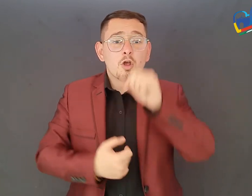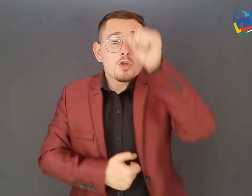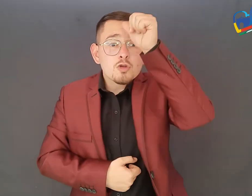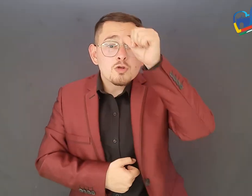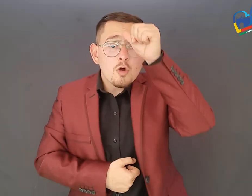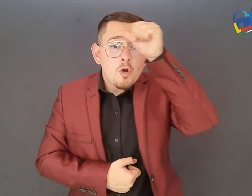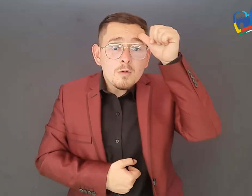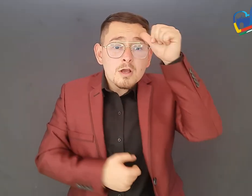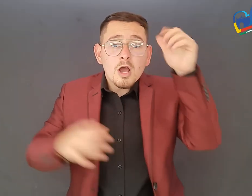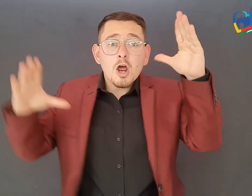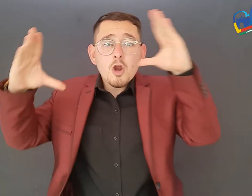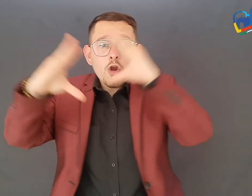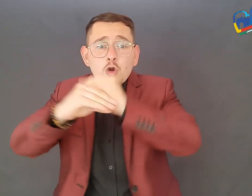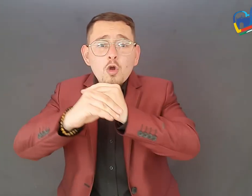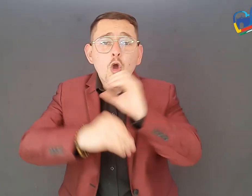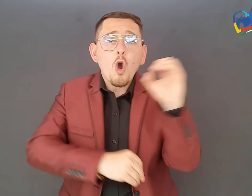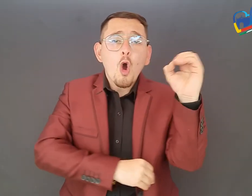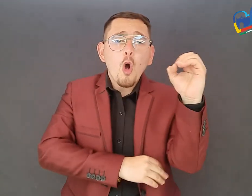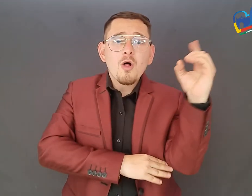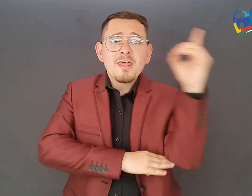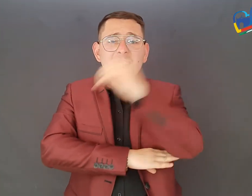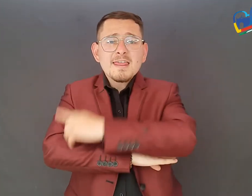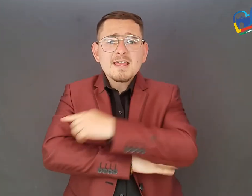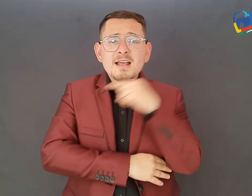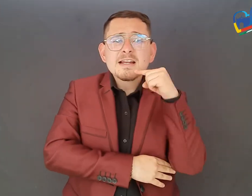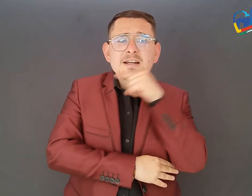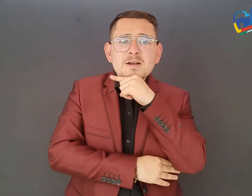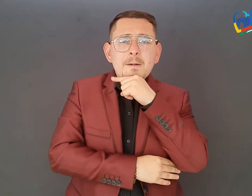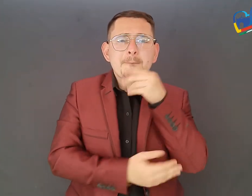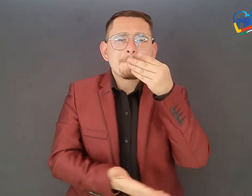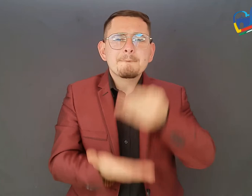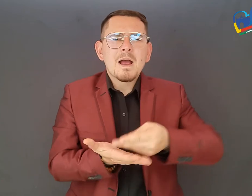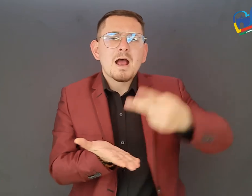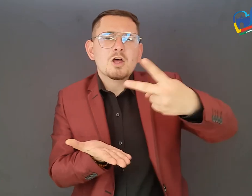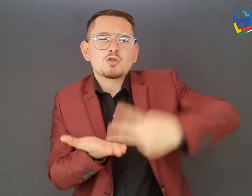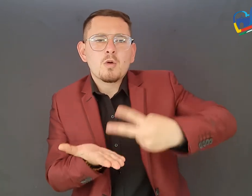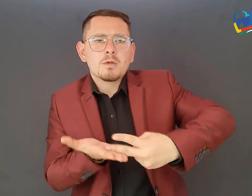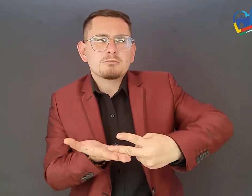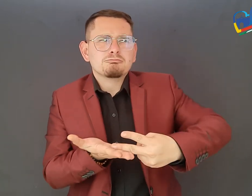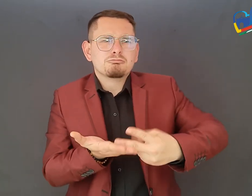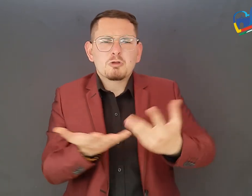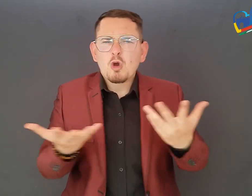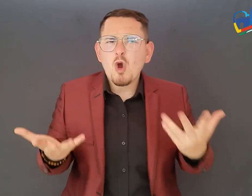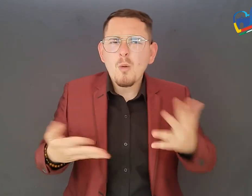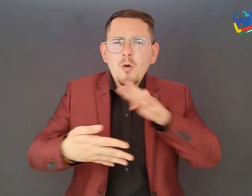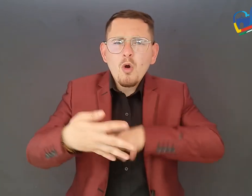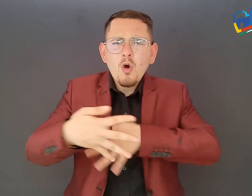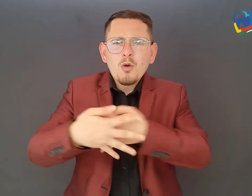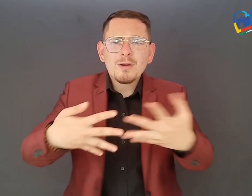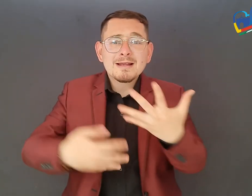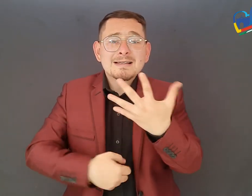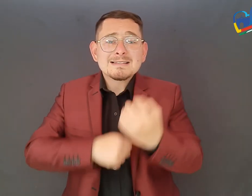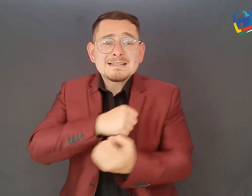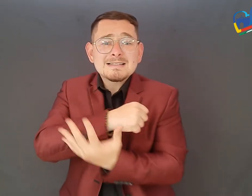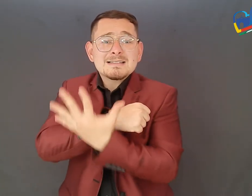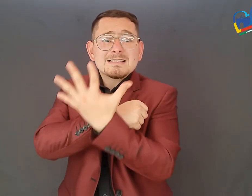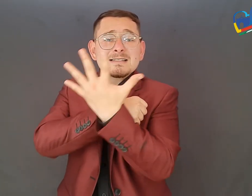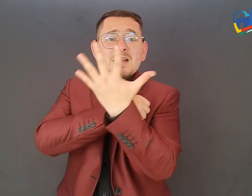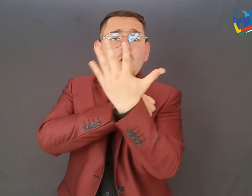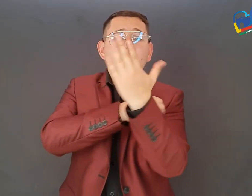.000 pesos El periodo diurno comprende entre las 5 de la mañana y las 8 de la noche El periodo nocturno entre